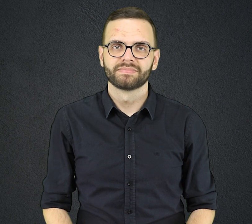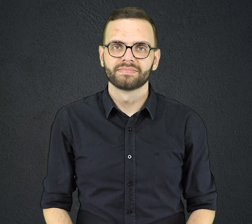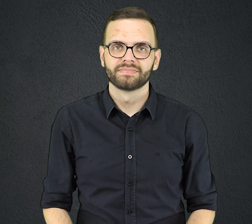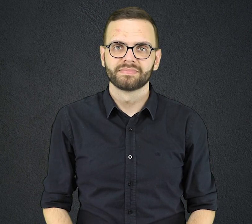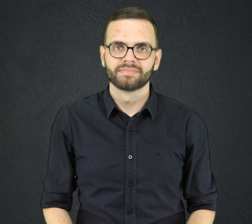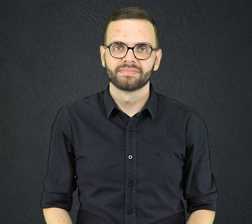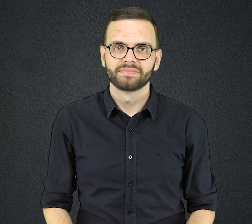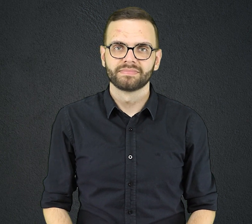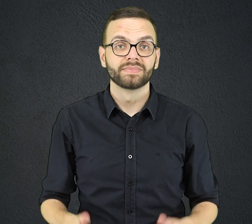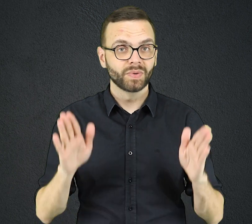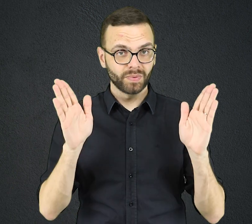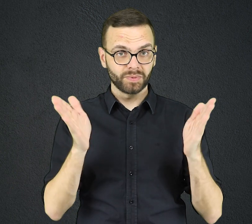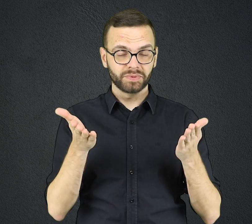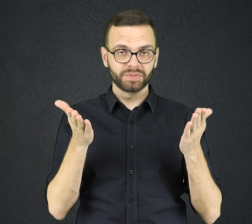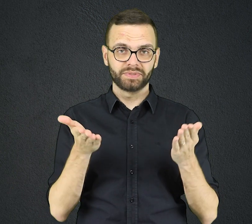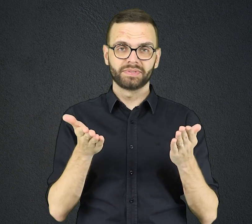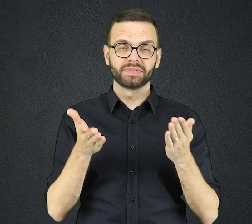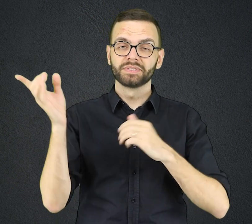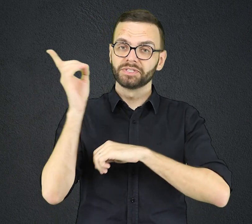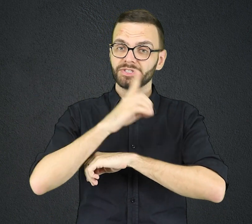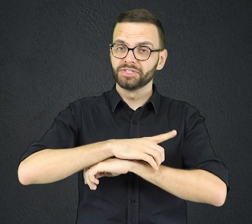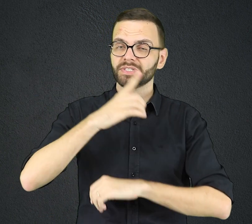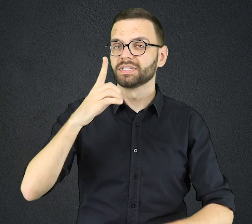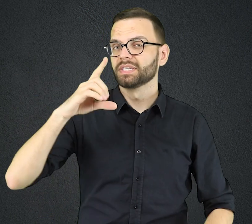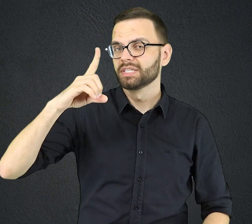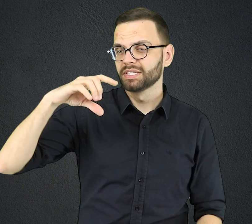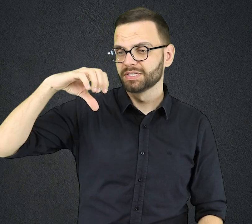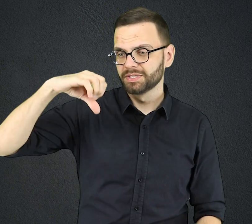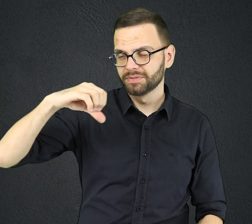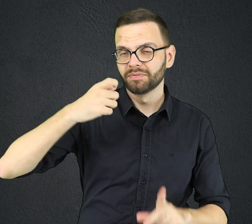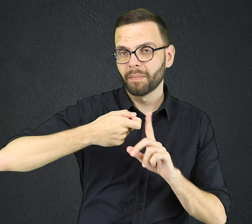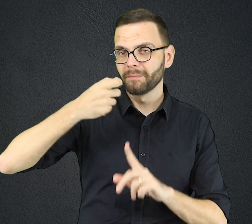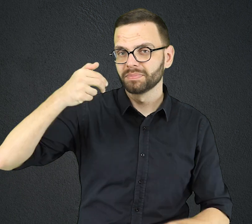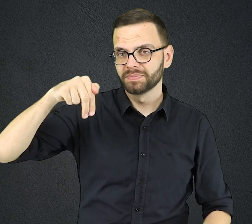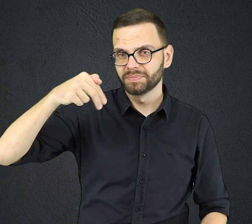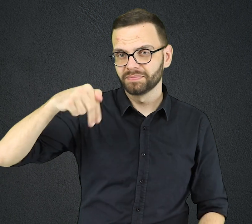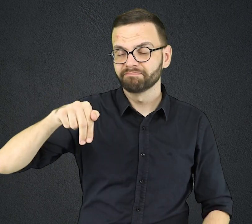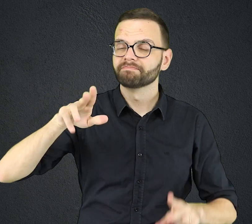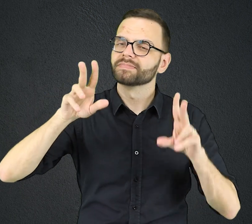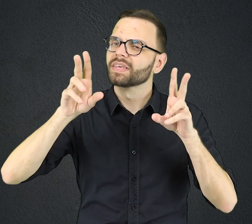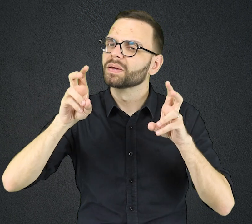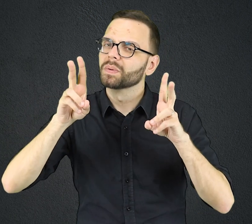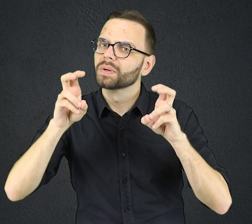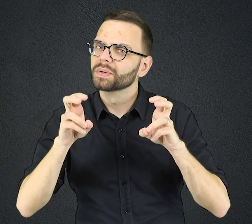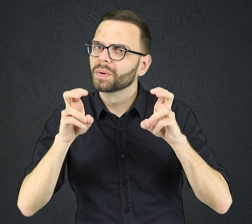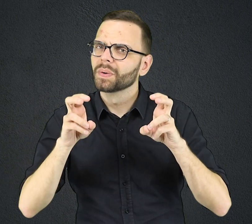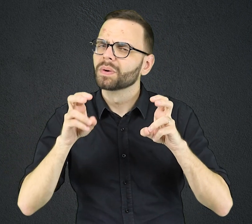HOJE É 19 DE NOVEMBRO O TÍTULO DE HOJE É CONFIANÇA